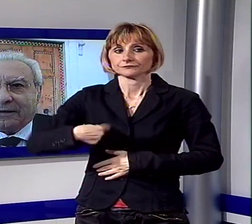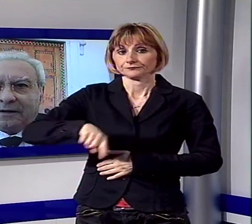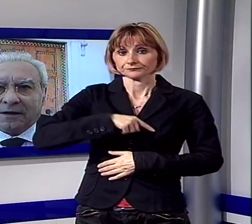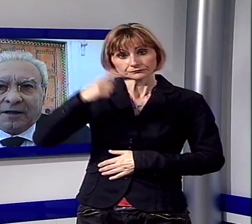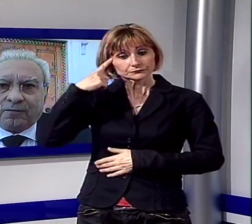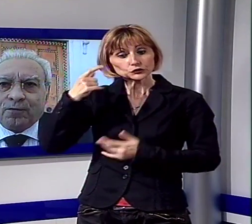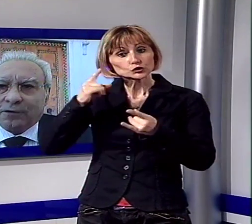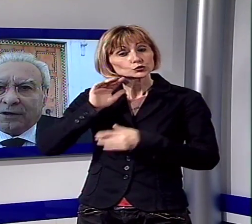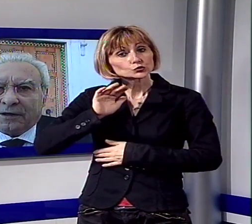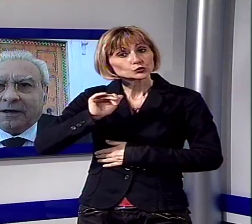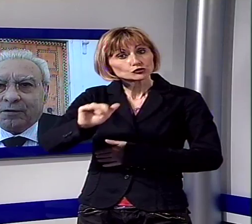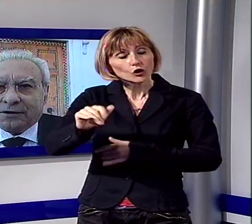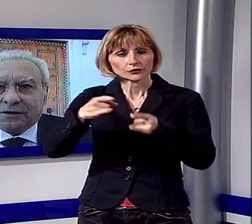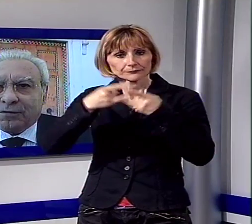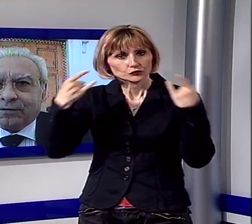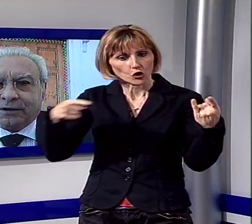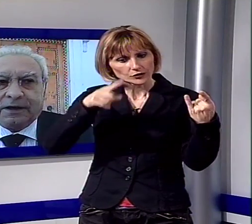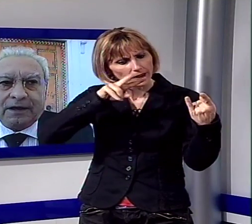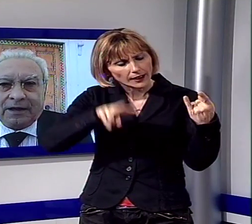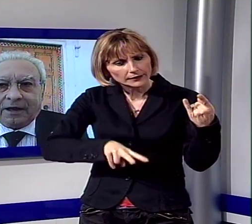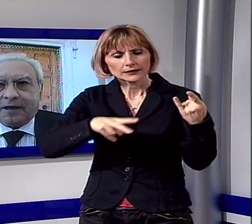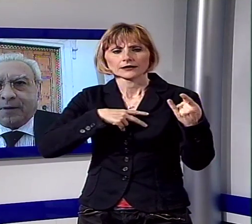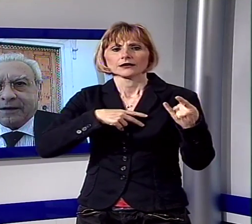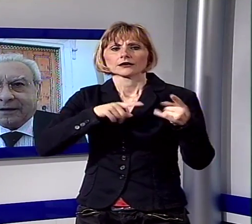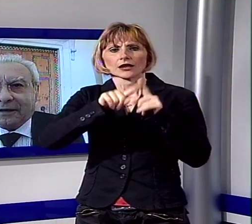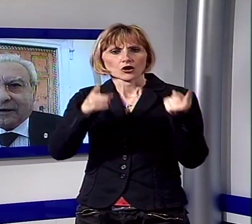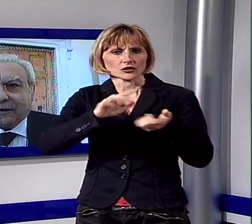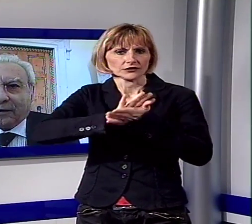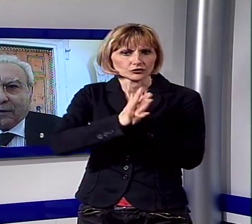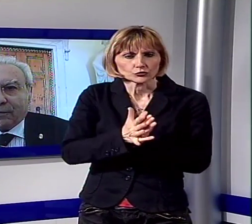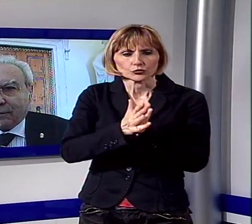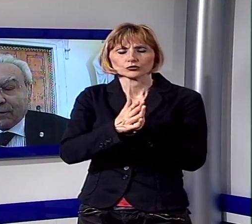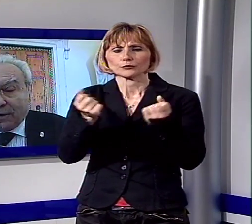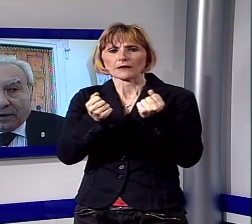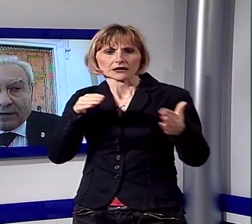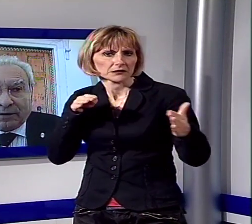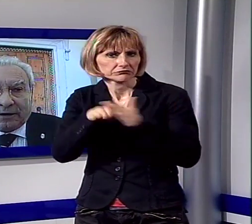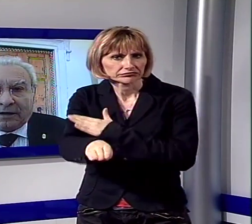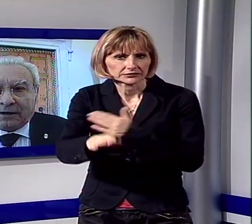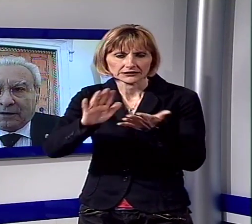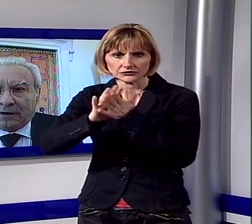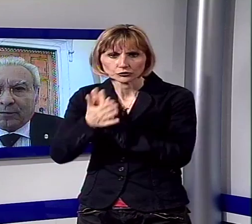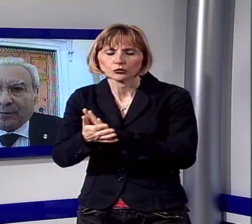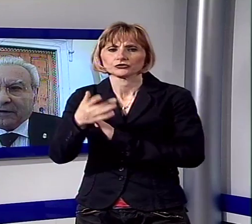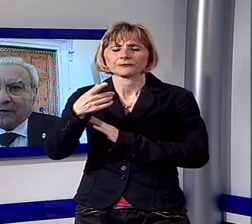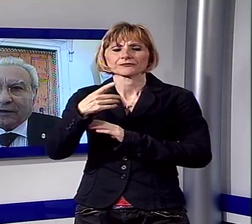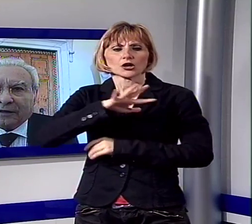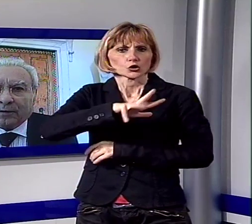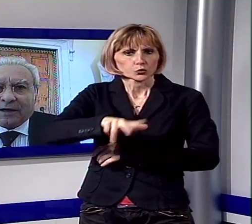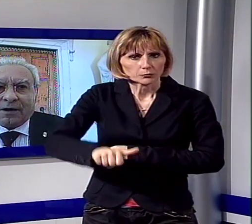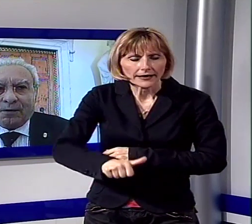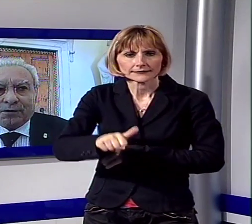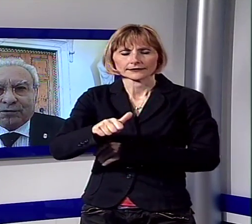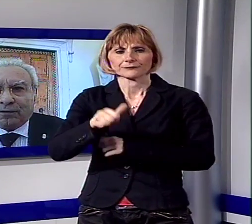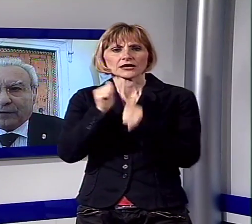scippati, furti, negozi distrutti, macchine che entrano dentro il negozio e quindi indubbiamente la nostra